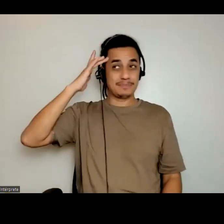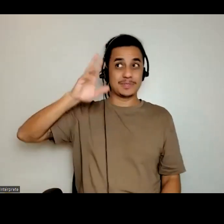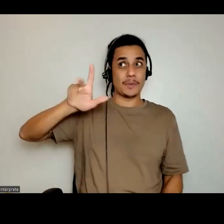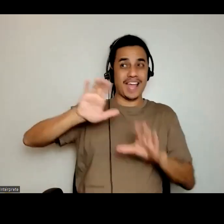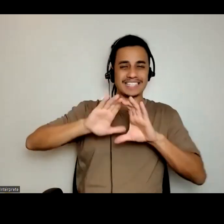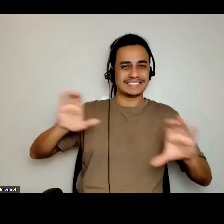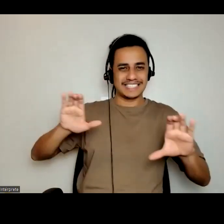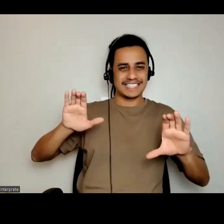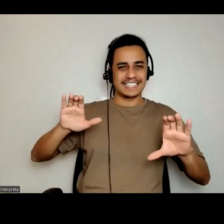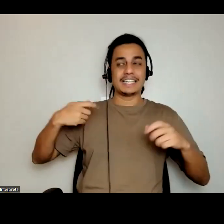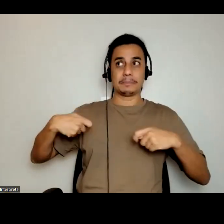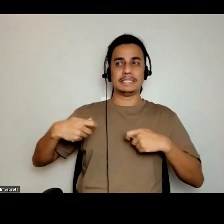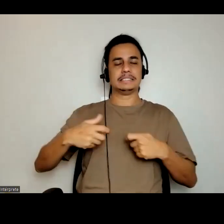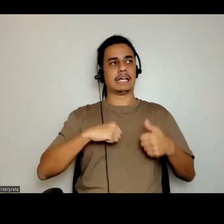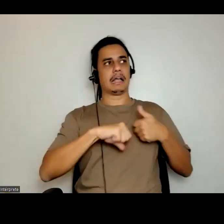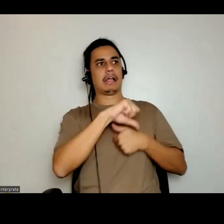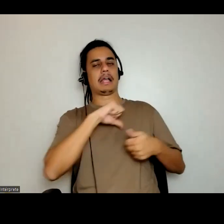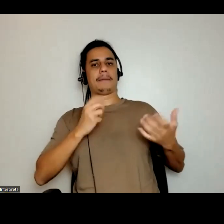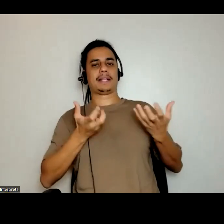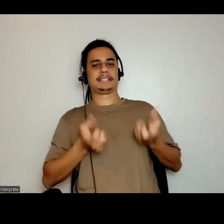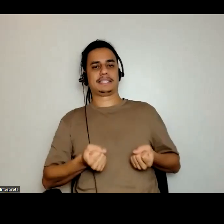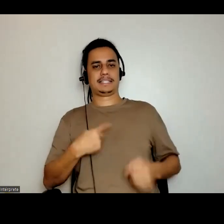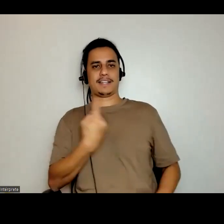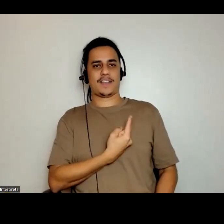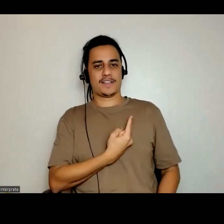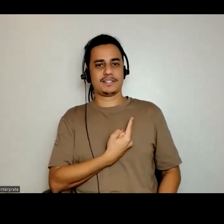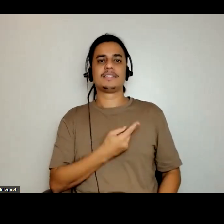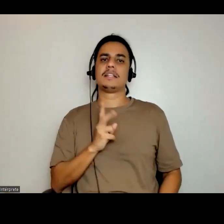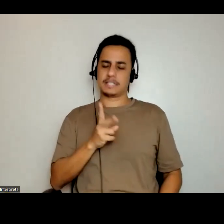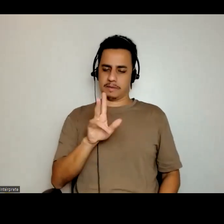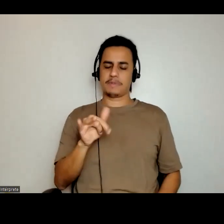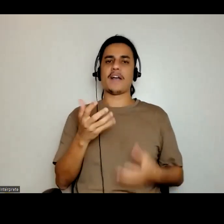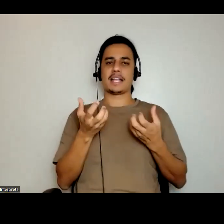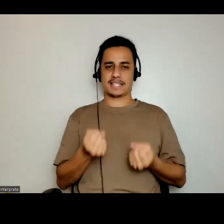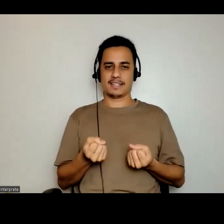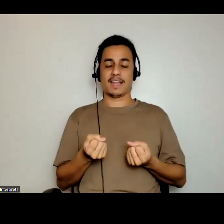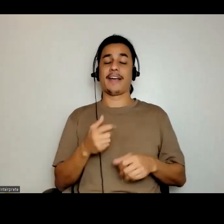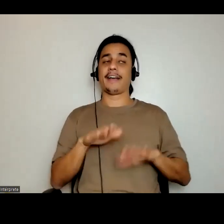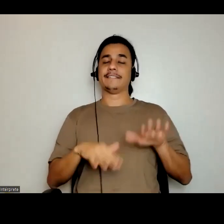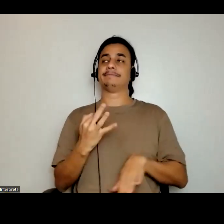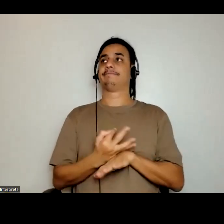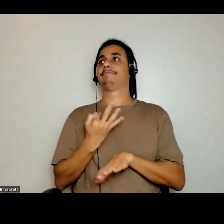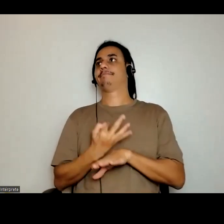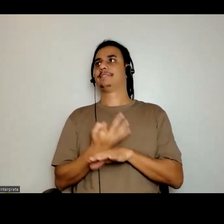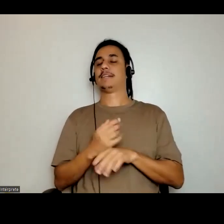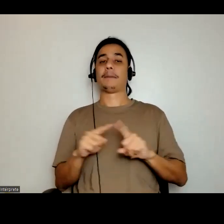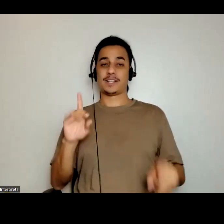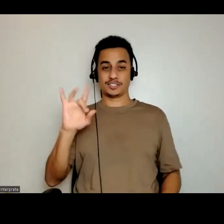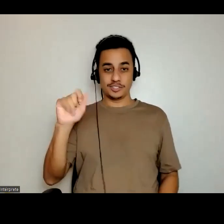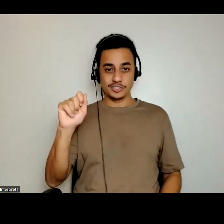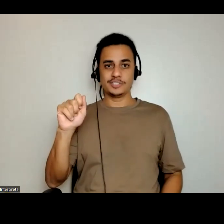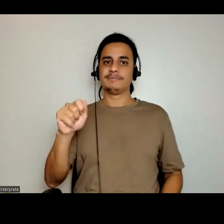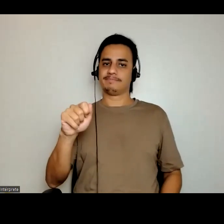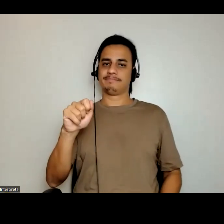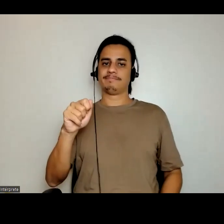que têm que se decolonizar para nos aceitar. Eles vão sempre nos aceitar, de vez em quando até tolerar, mas um dia, quem sabe, se hermanar.